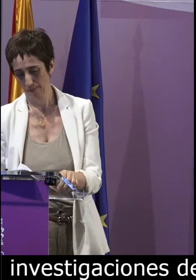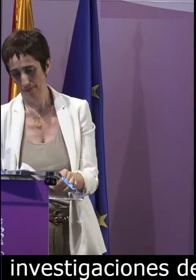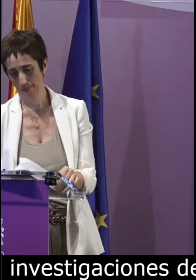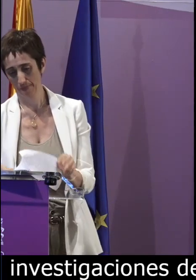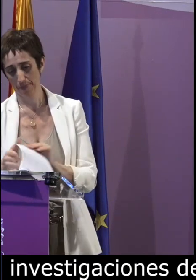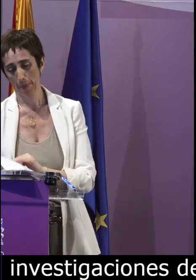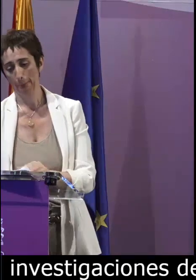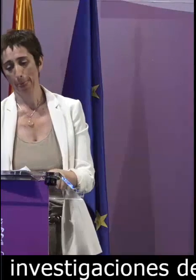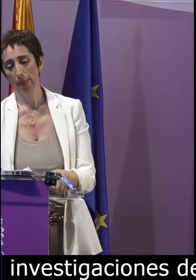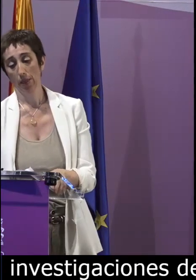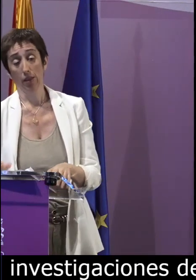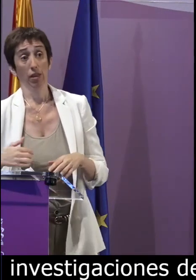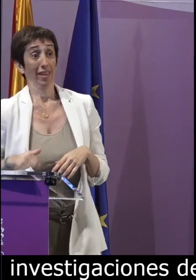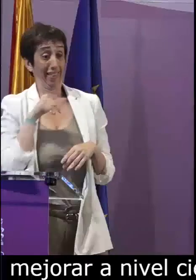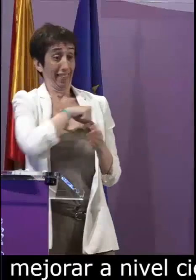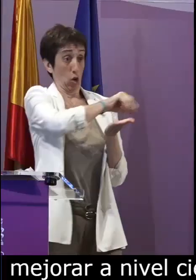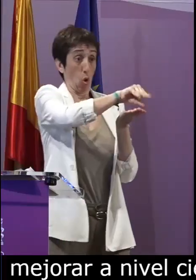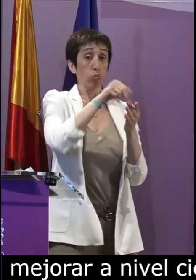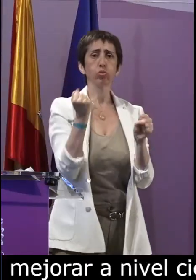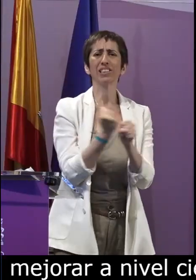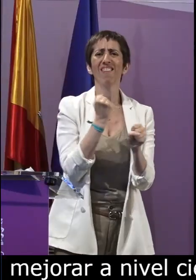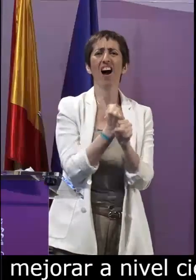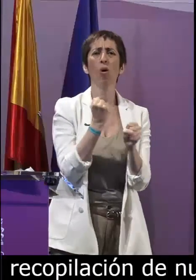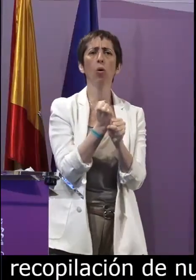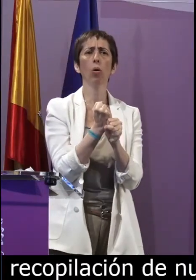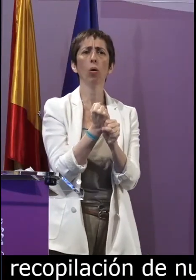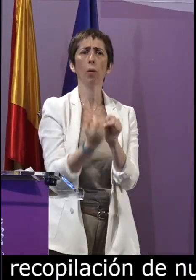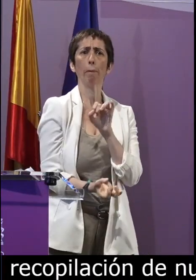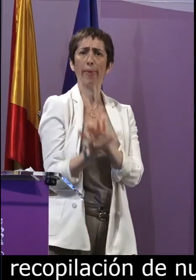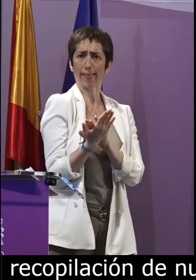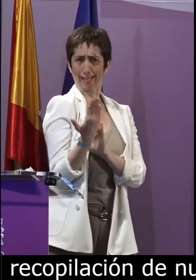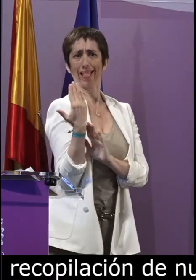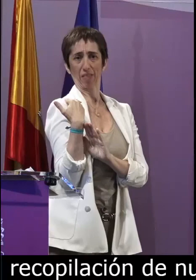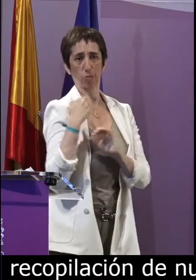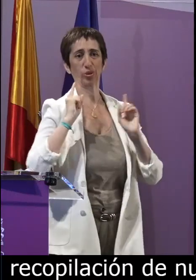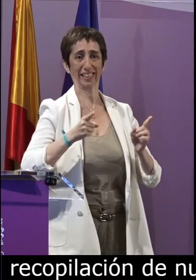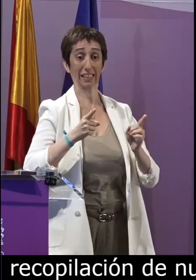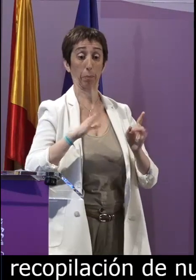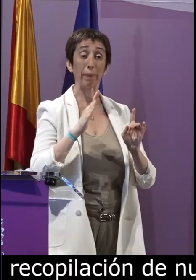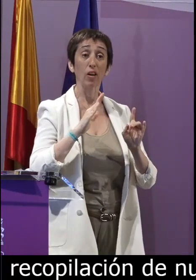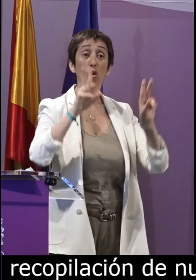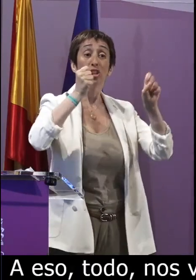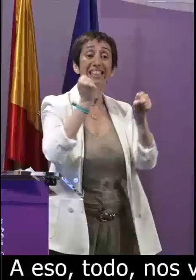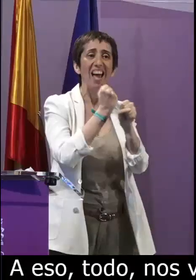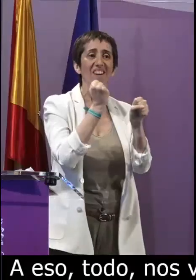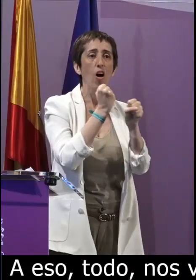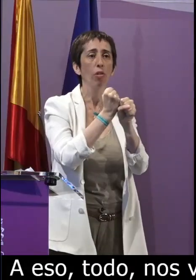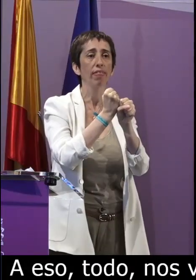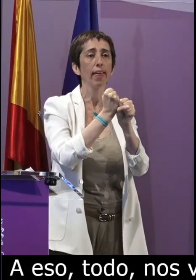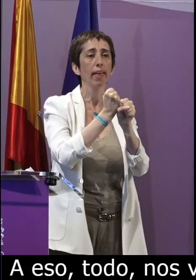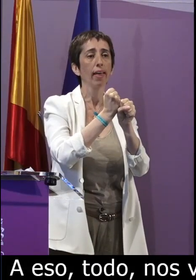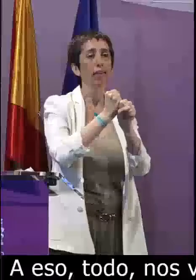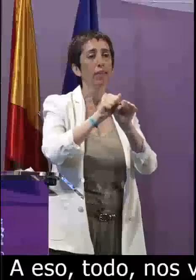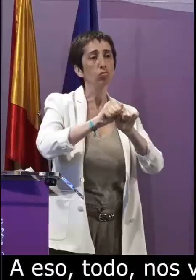recopilación de nuestra lengua a eso todo nos va a ayudar el corpus este trabajo efectivamente es reciente